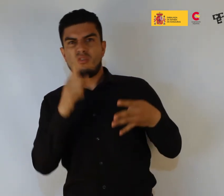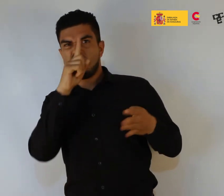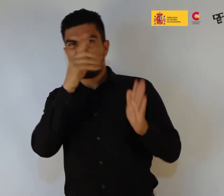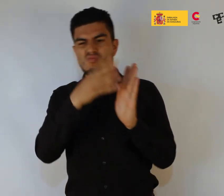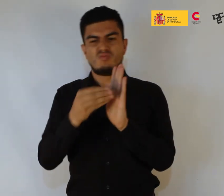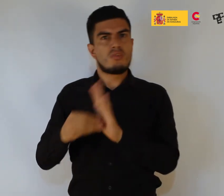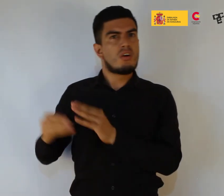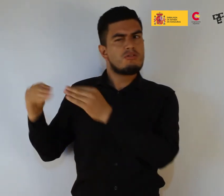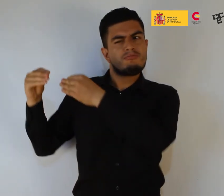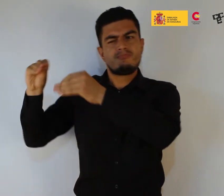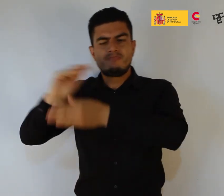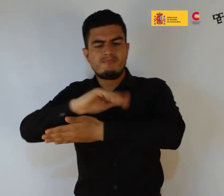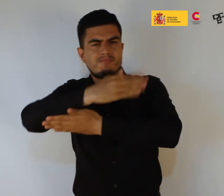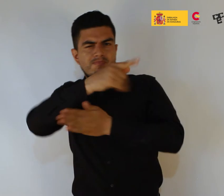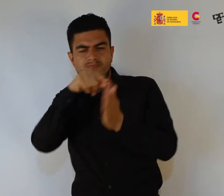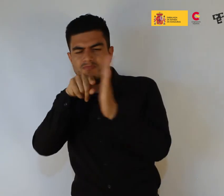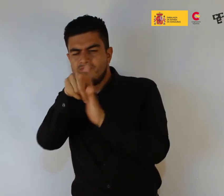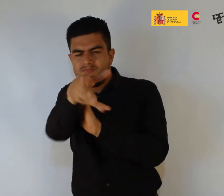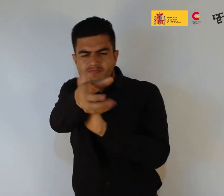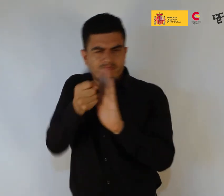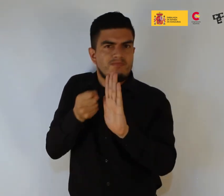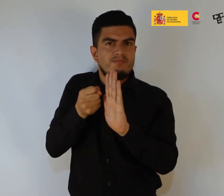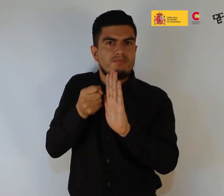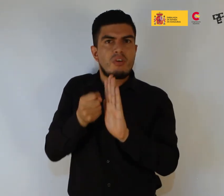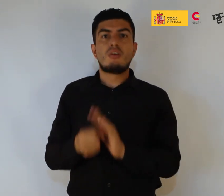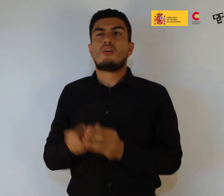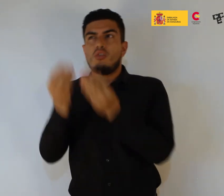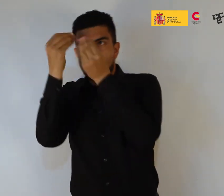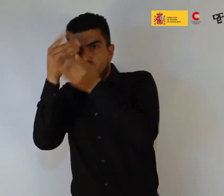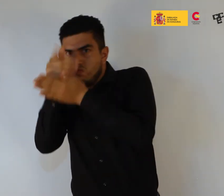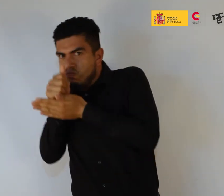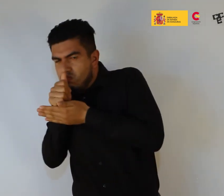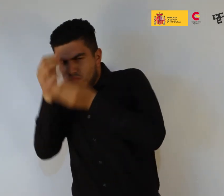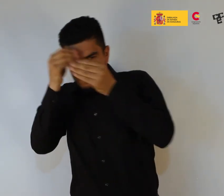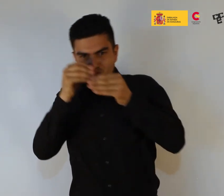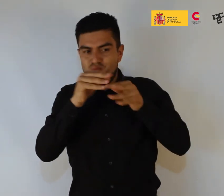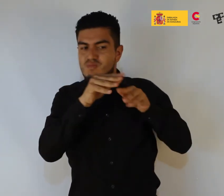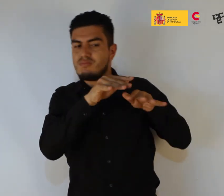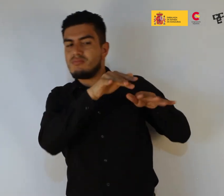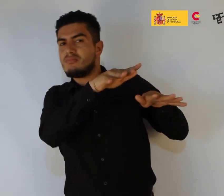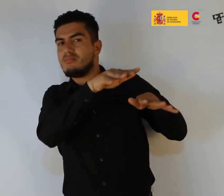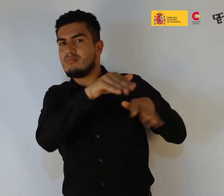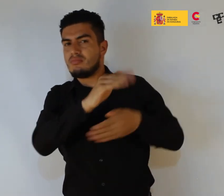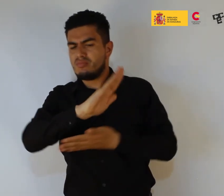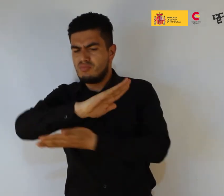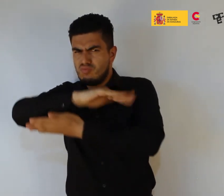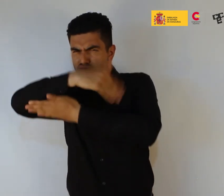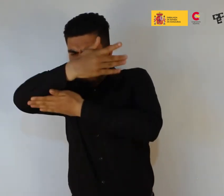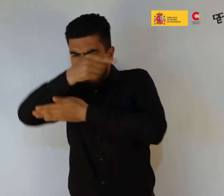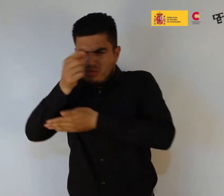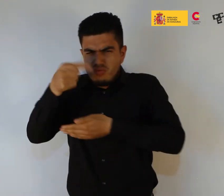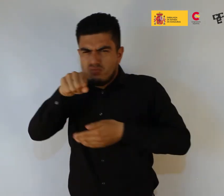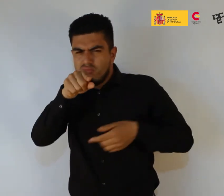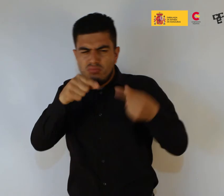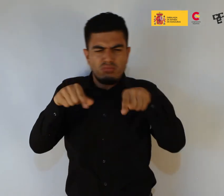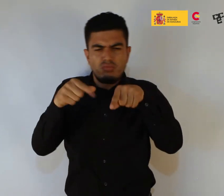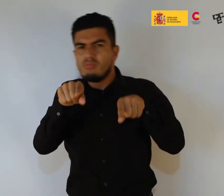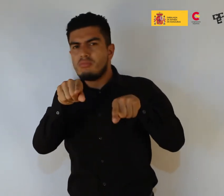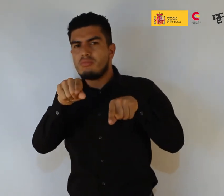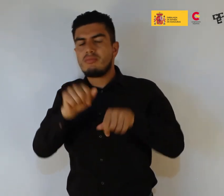hacking, la fuga de información sensible y los ciberataques. Climate Comparing Evidence consiste